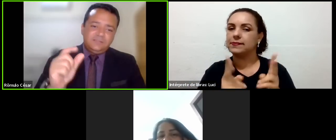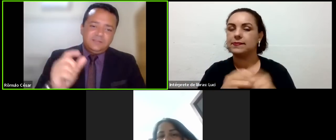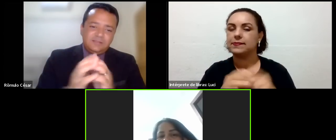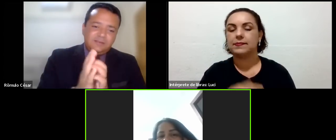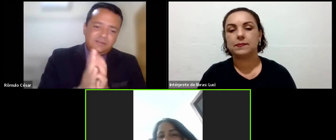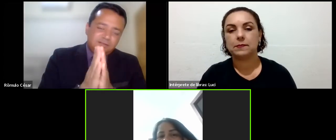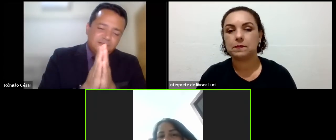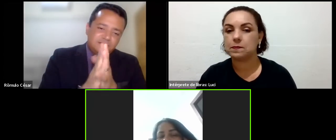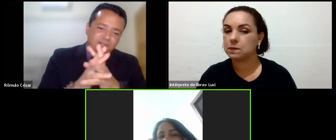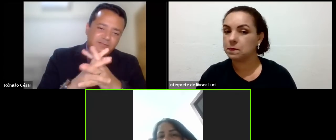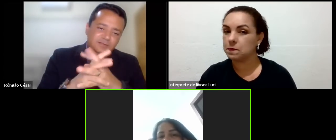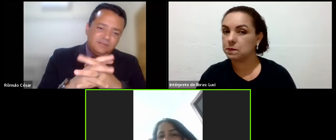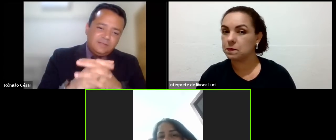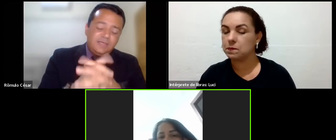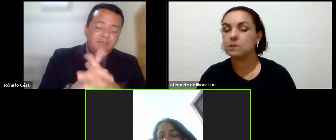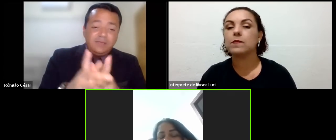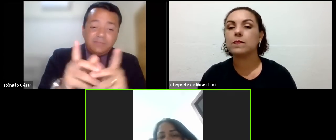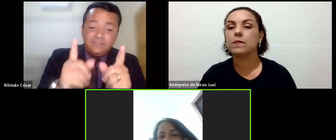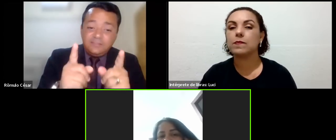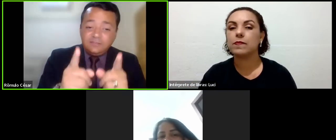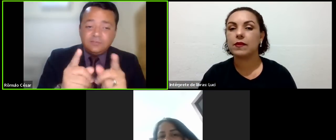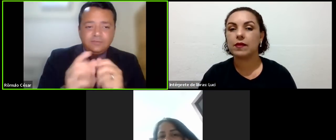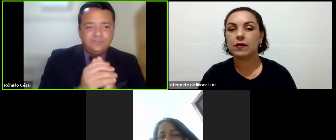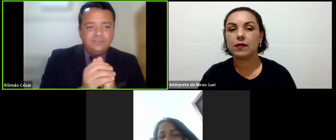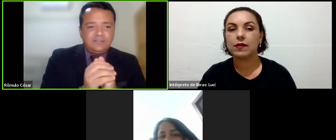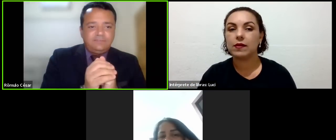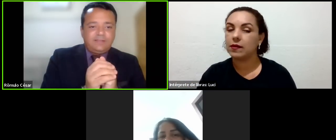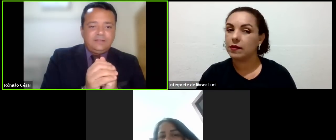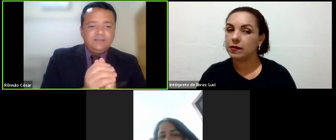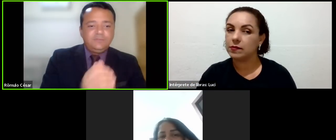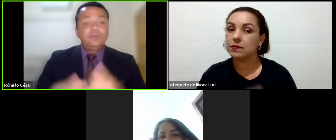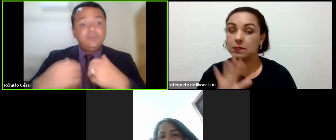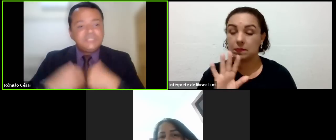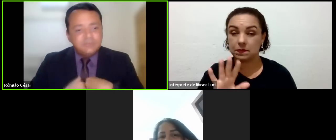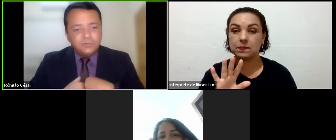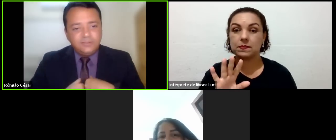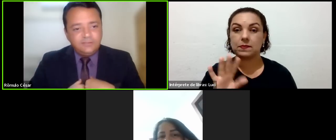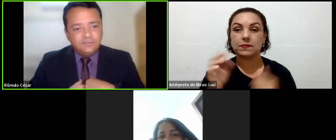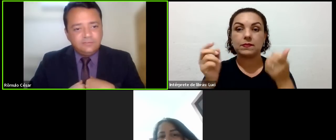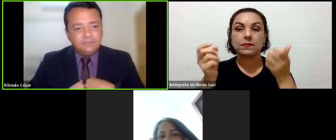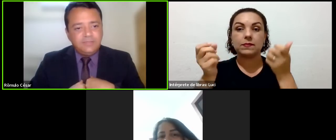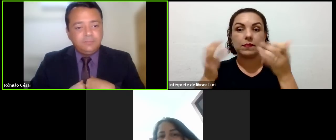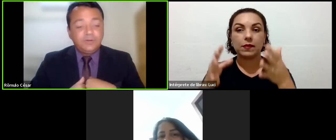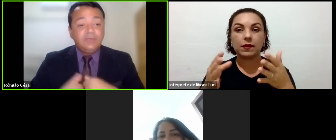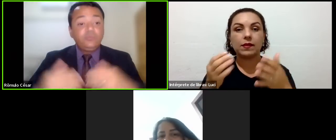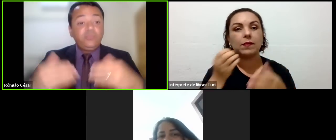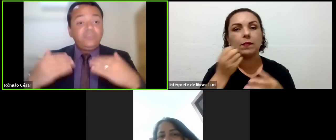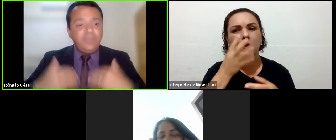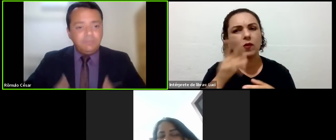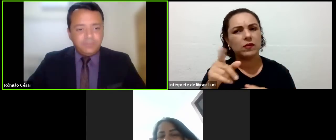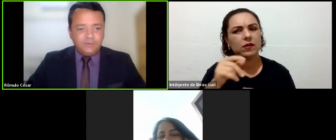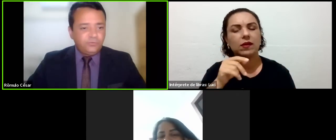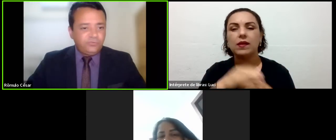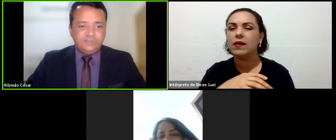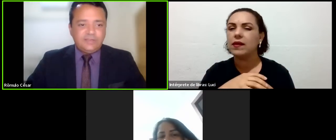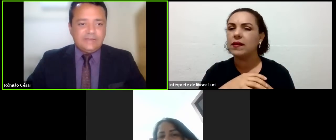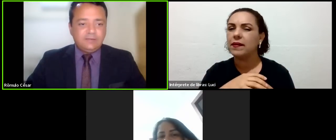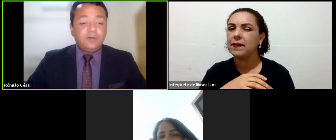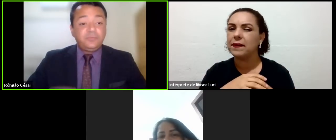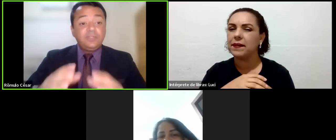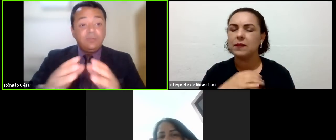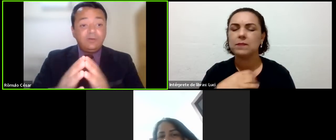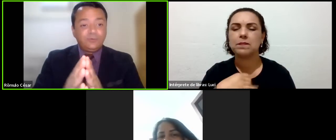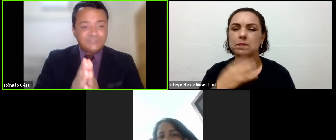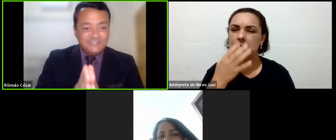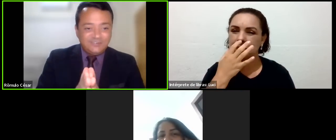essa questão aí de... Pode falar. Mas isso que você está falando foi o que me chamou atenção também, porque eu sempre gostei de